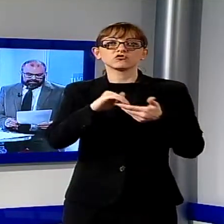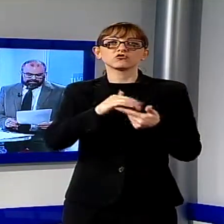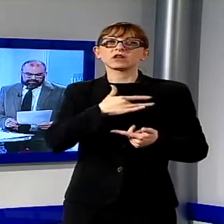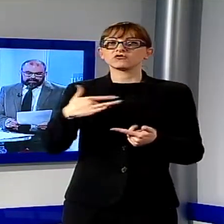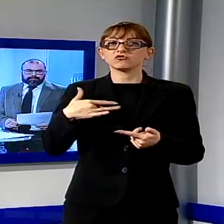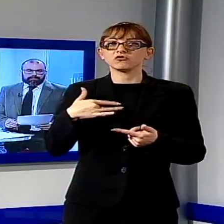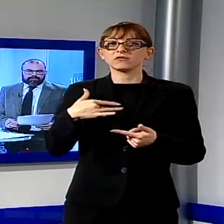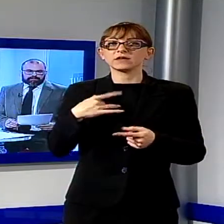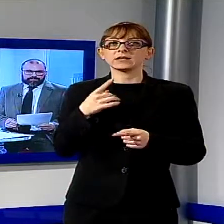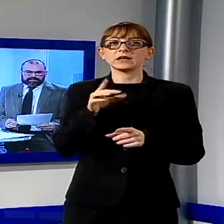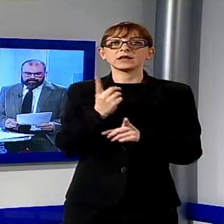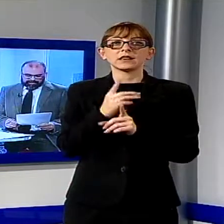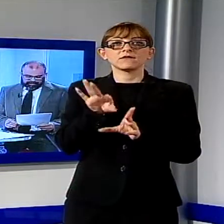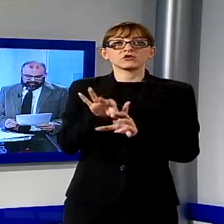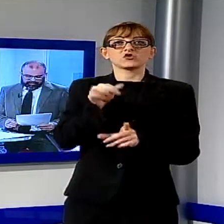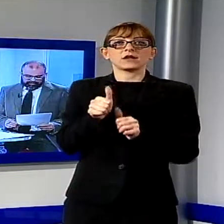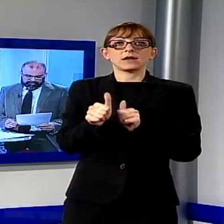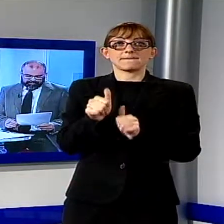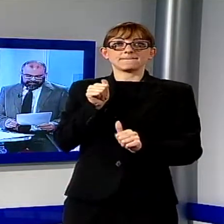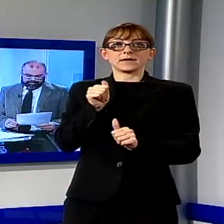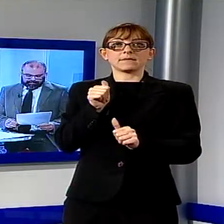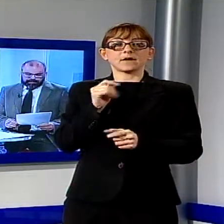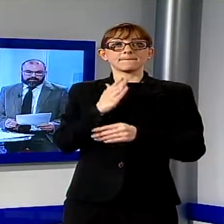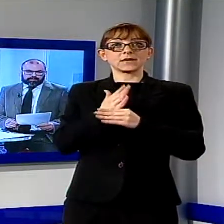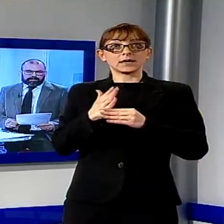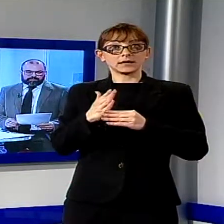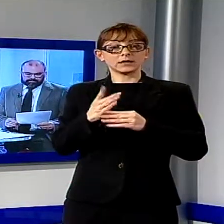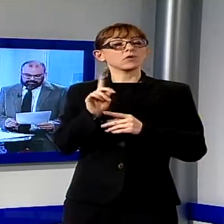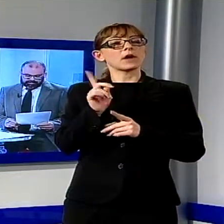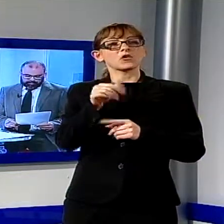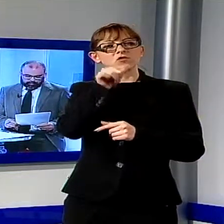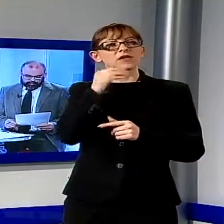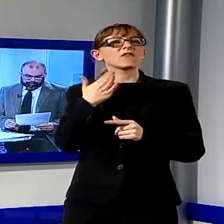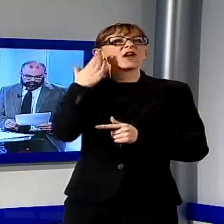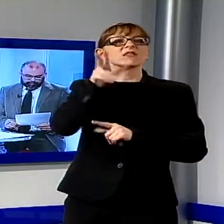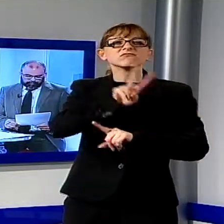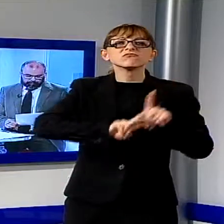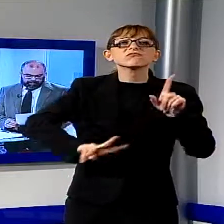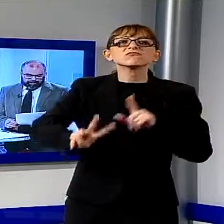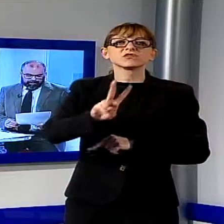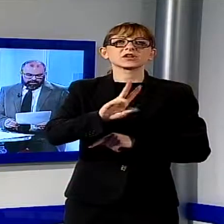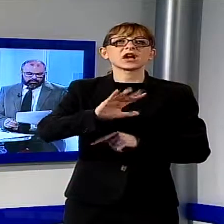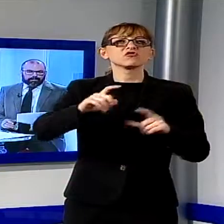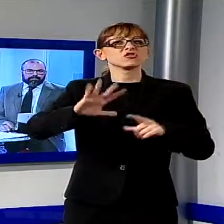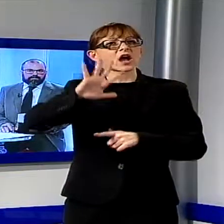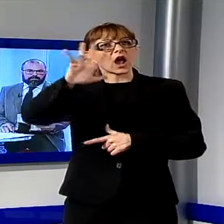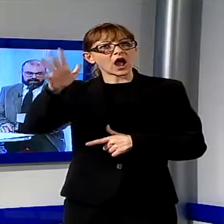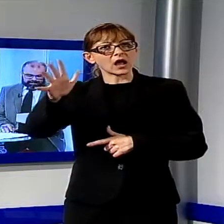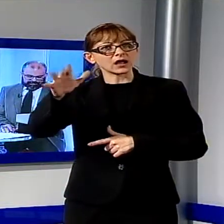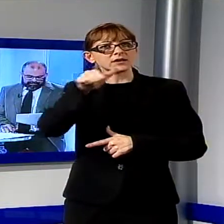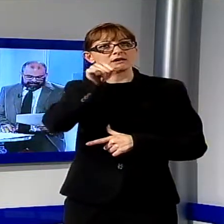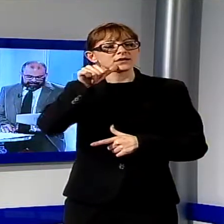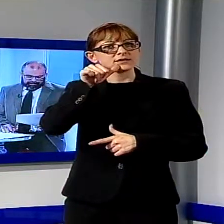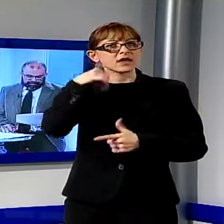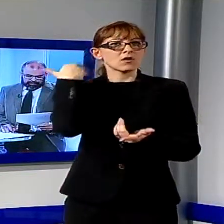non sarebbe indispensabile andarla a cercare a Capannori. Penso invece sia più opportuno proporre una persona